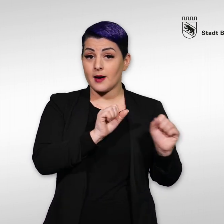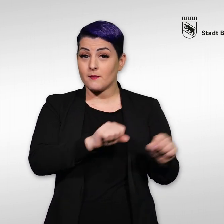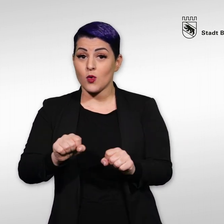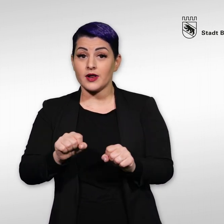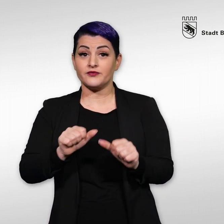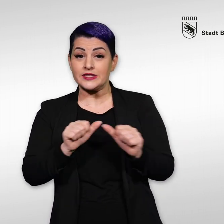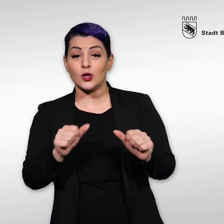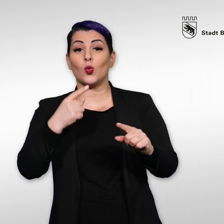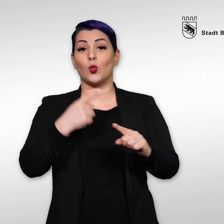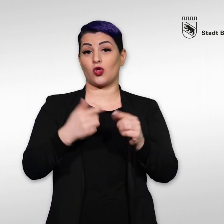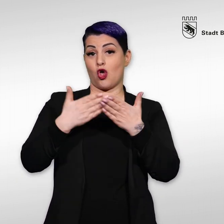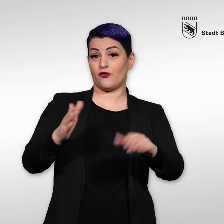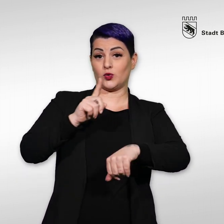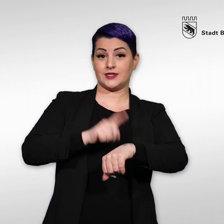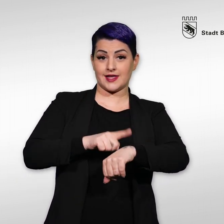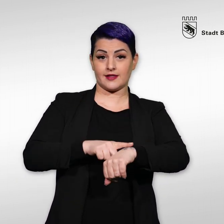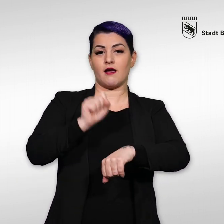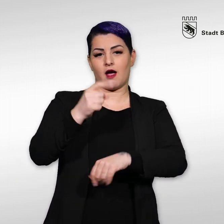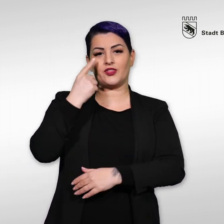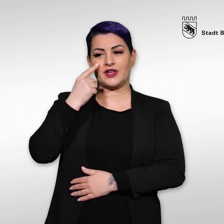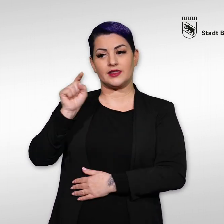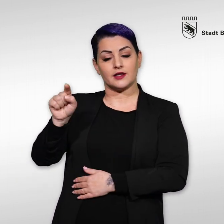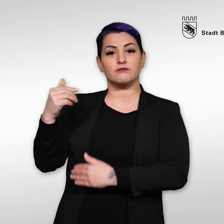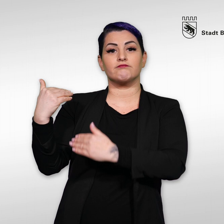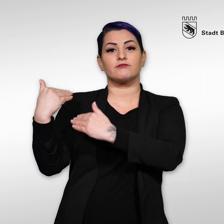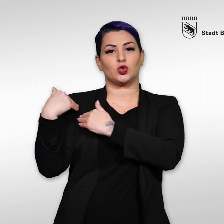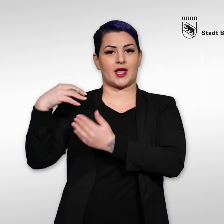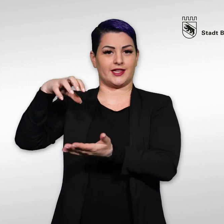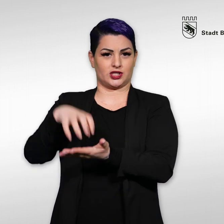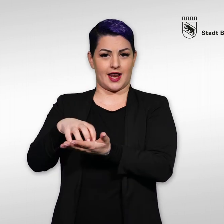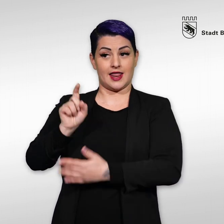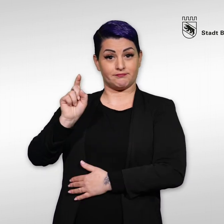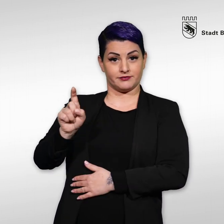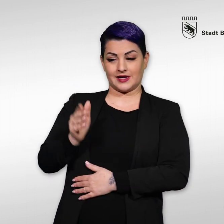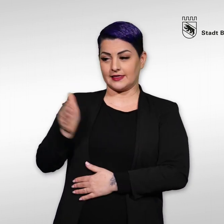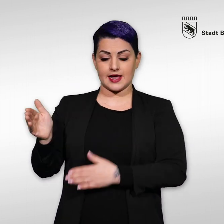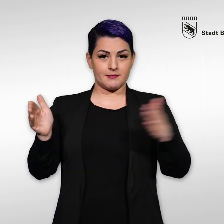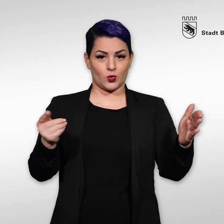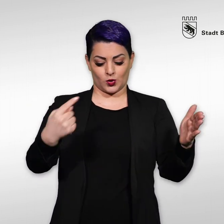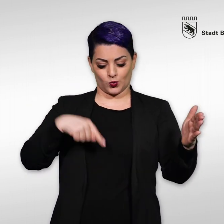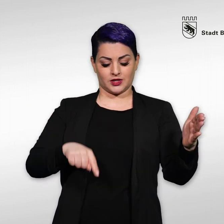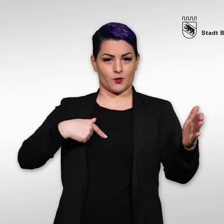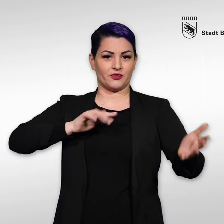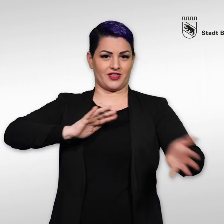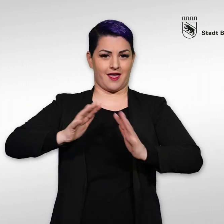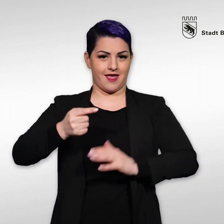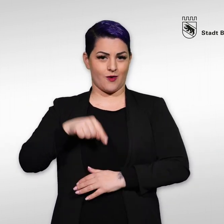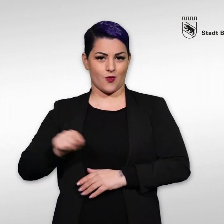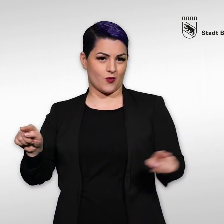Kontaktmöglichkeiten und unsere Öffnungszeiten finden Sie in der Box Zuständige Stelle neben oder unter diesem